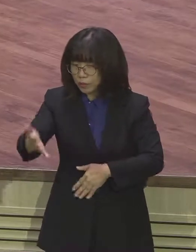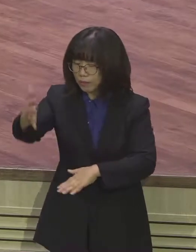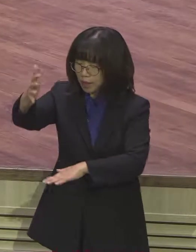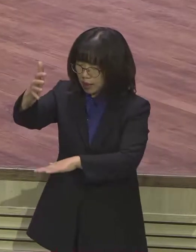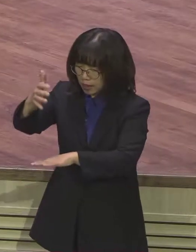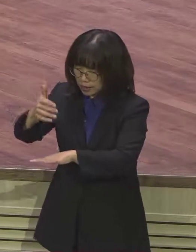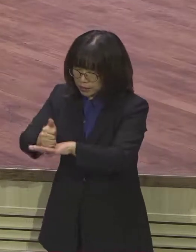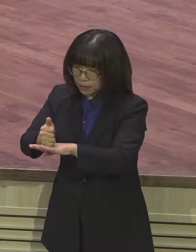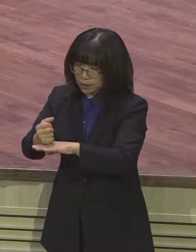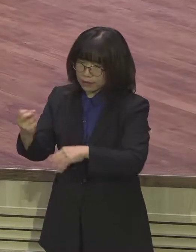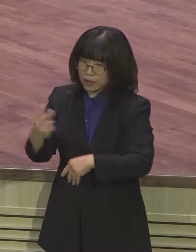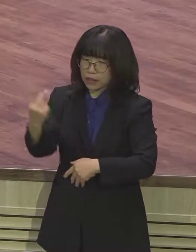대시겠다는 것입니다.